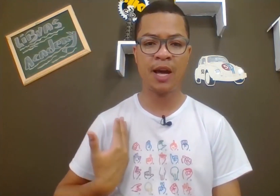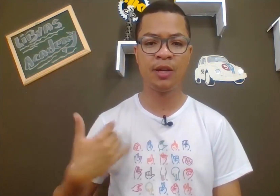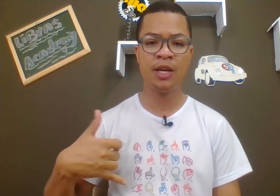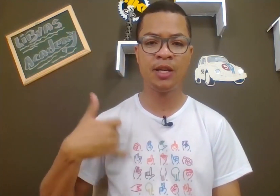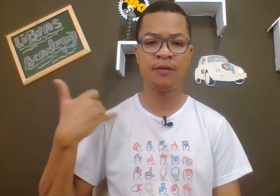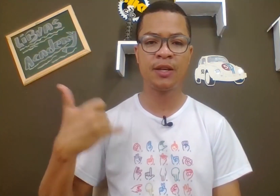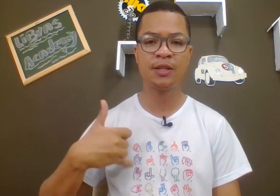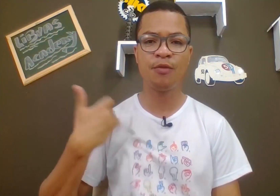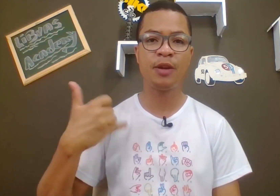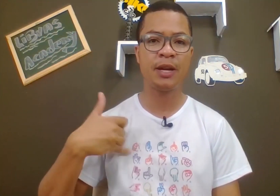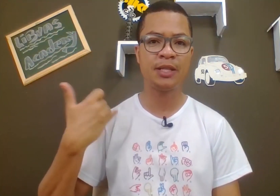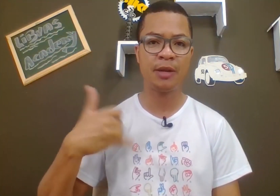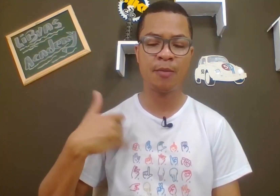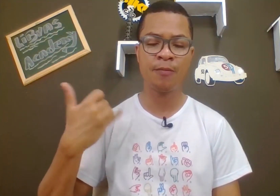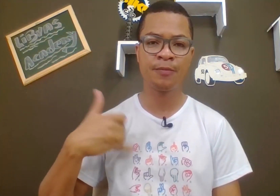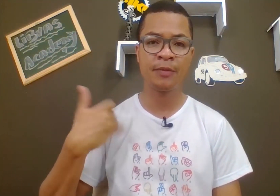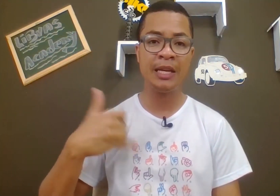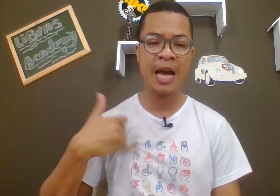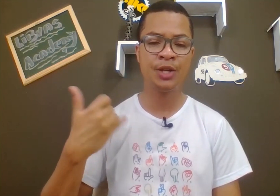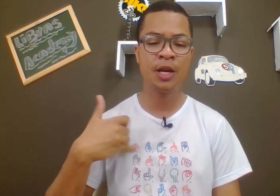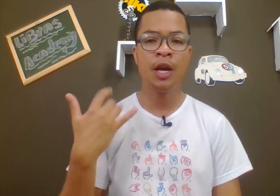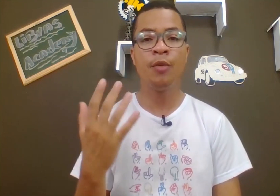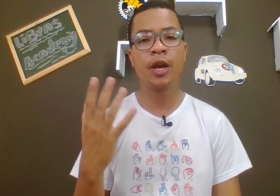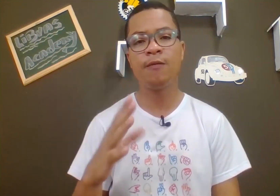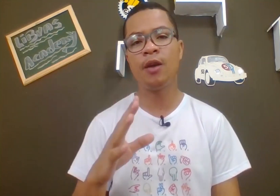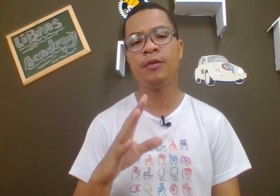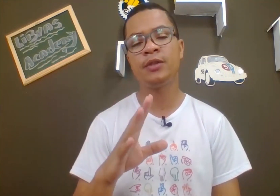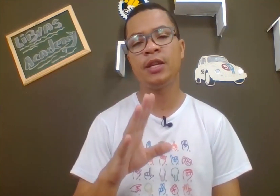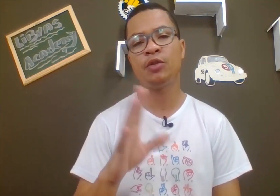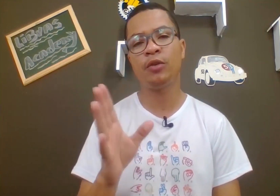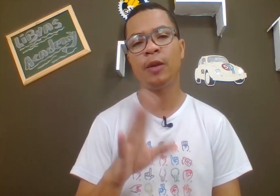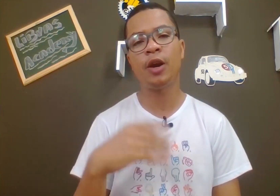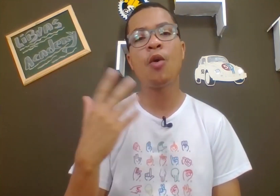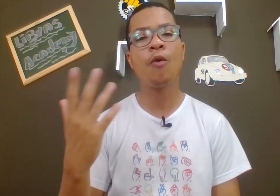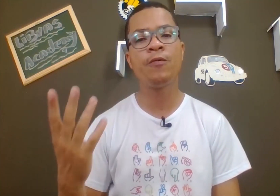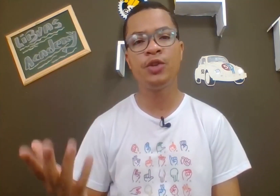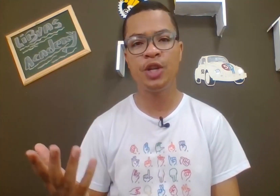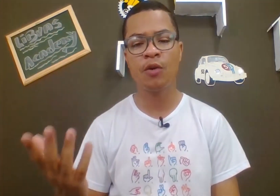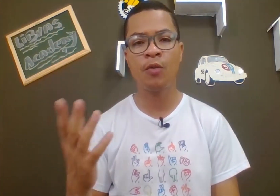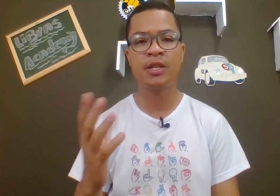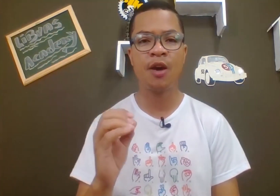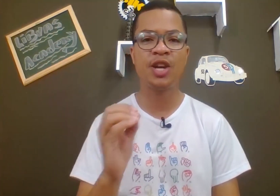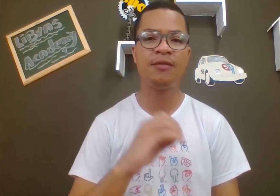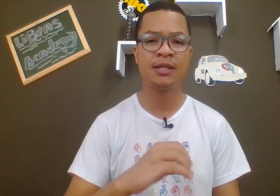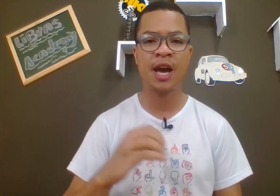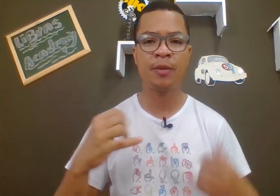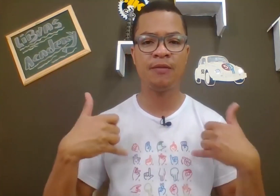lado aqui, e você faz esse movimento para cima, tá bom? Idade. Por que que eu falo que você tem que tomar cuidado para não confundir com o sinal de aniversário? Porque